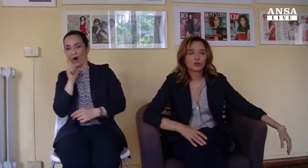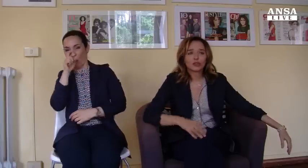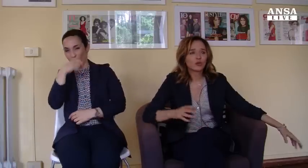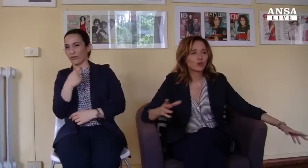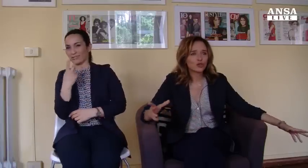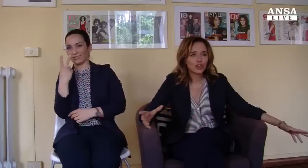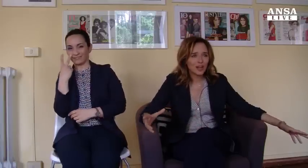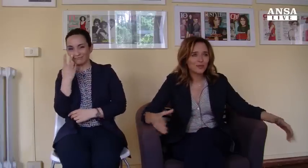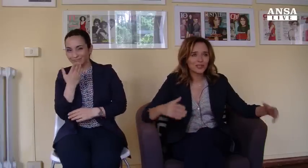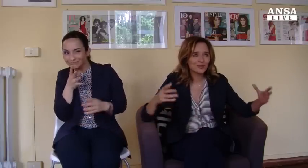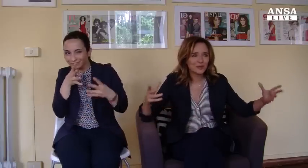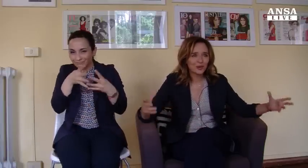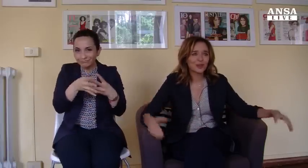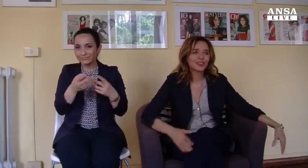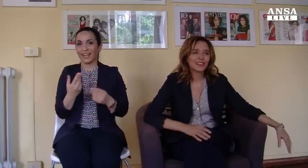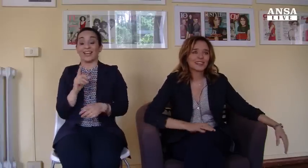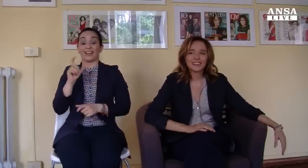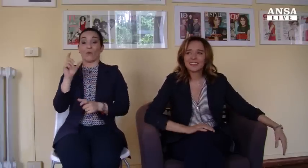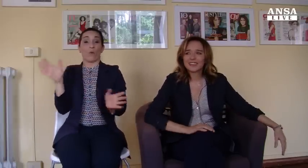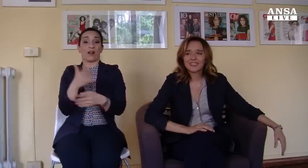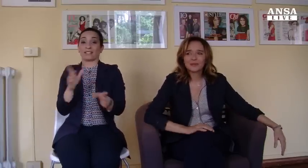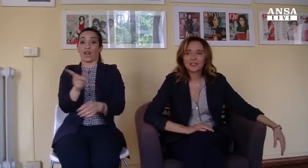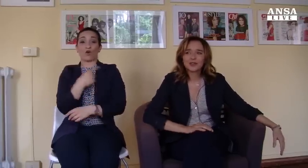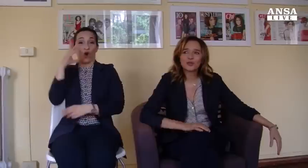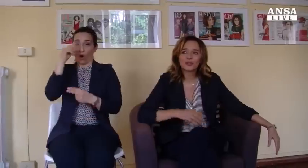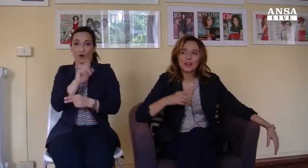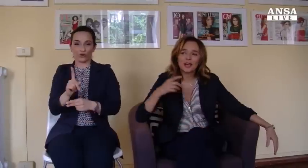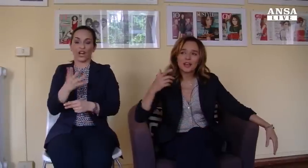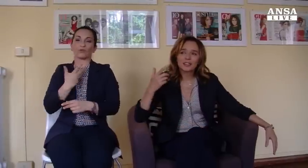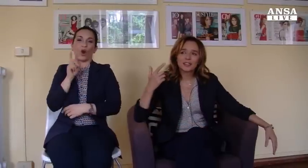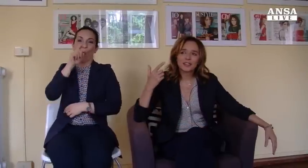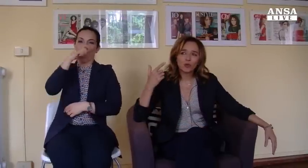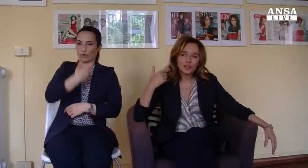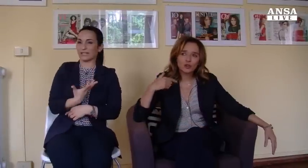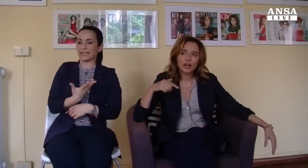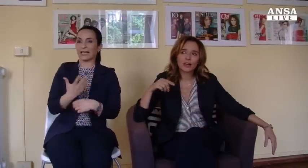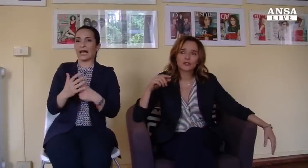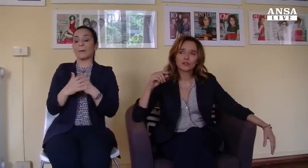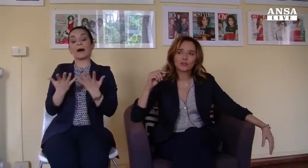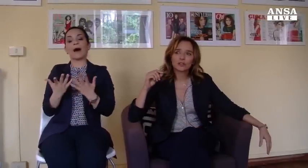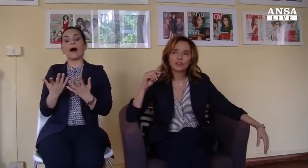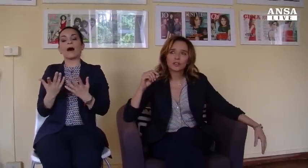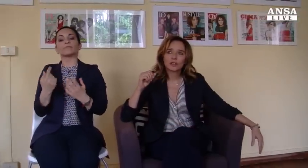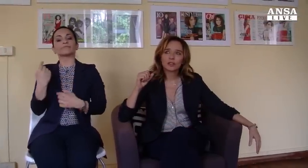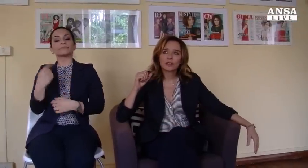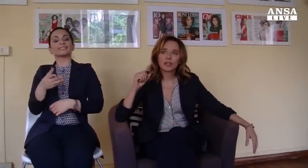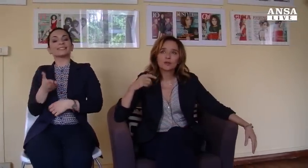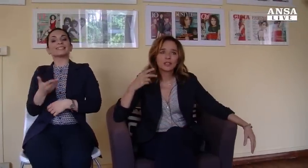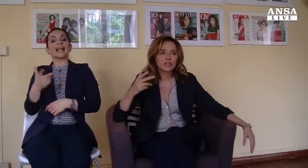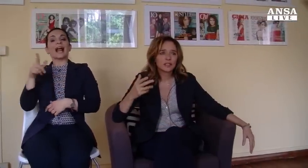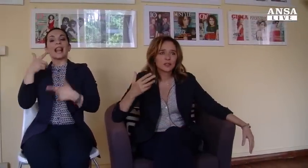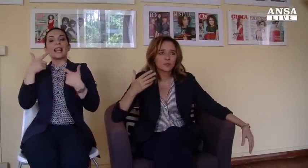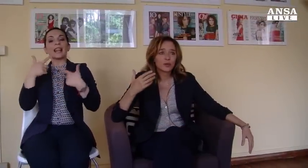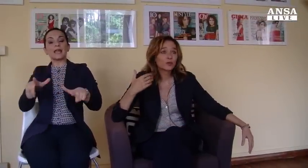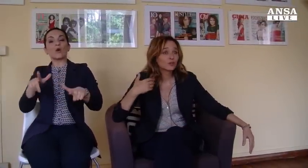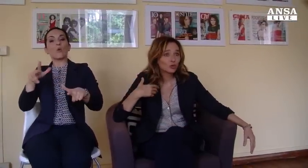tutto quello che non conosciamo ci sembra un po' misterioso. ma in questo caso la lingua